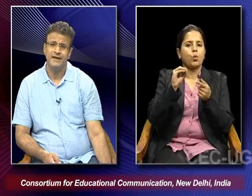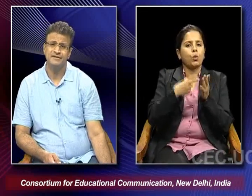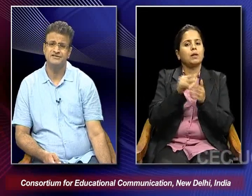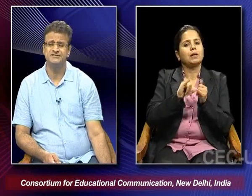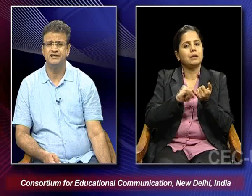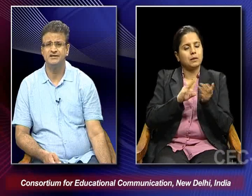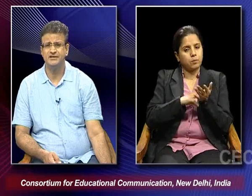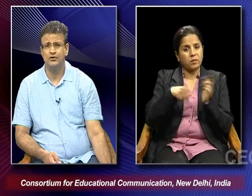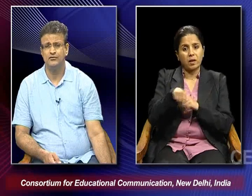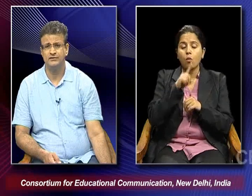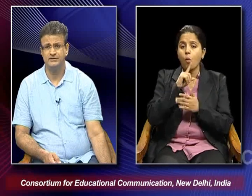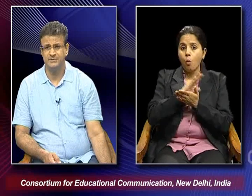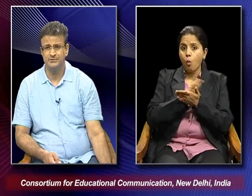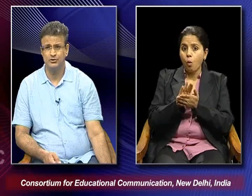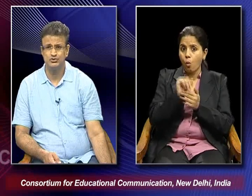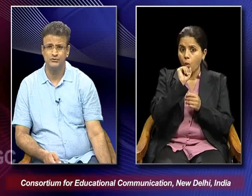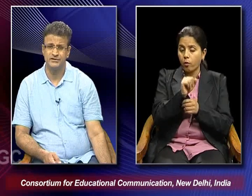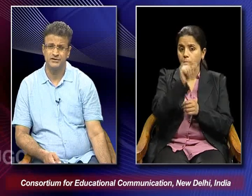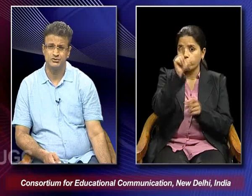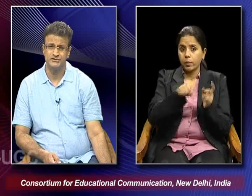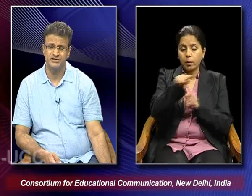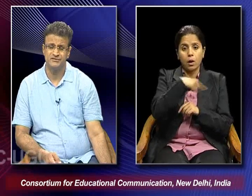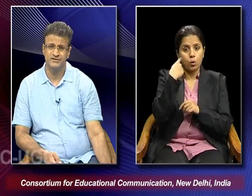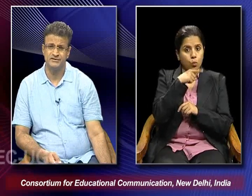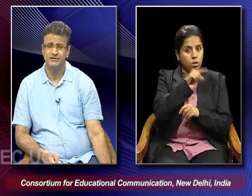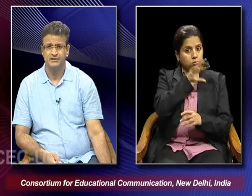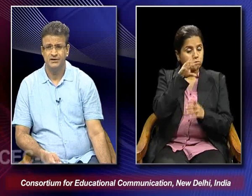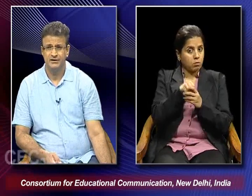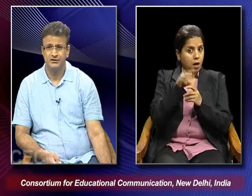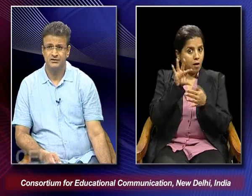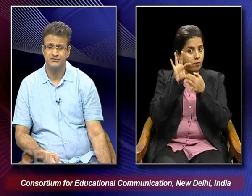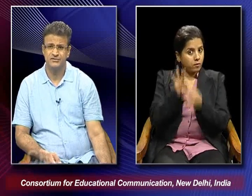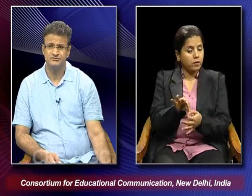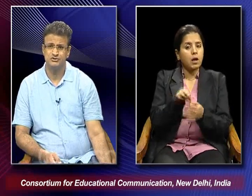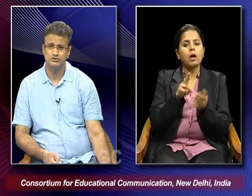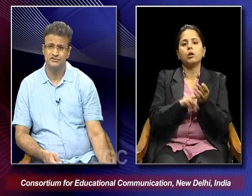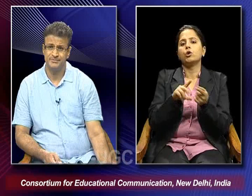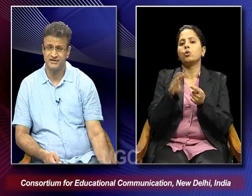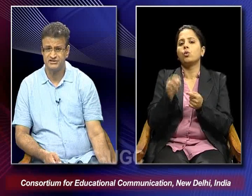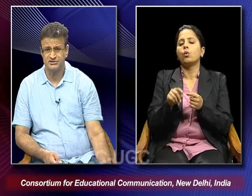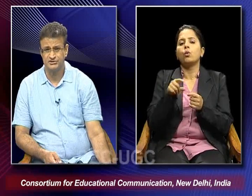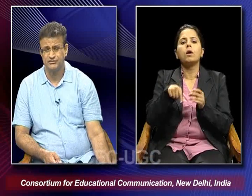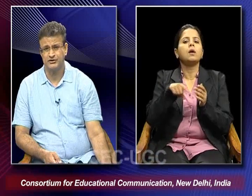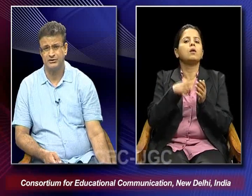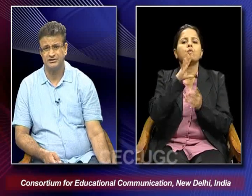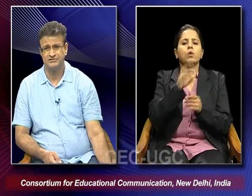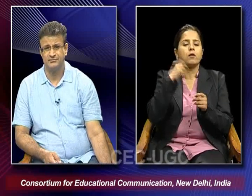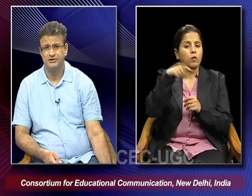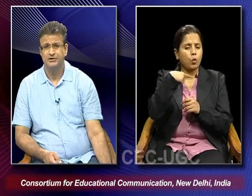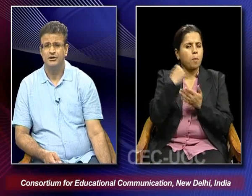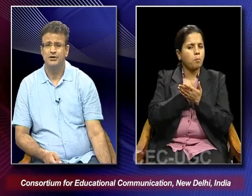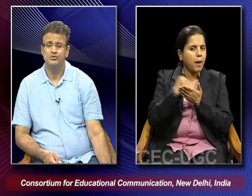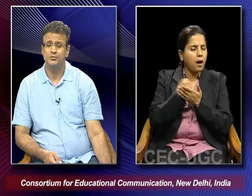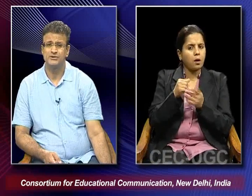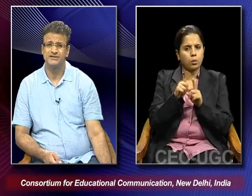And the sincerity of the people those who were associated with Neuralist films those who were the practitioners of Neuralism